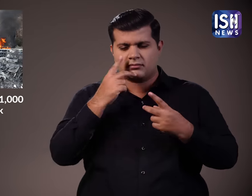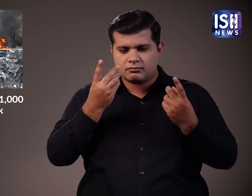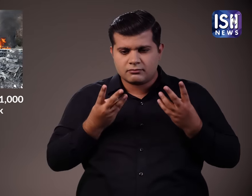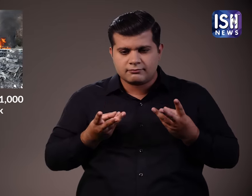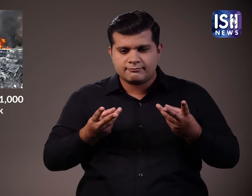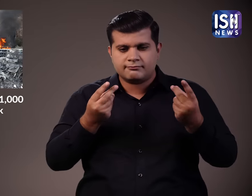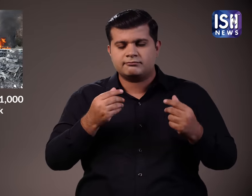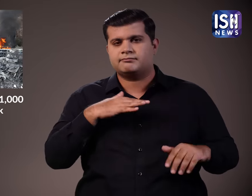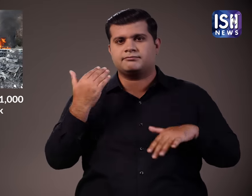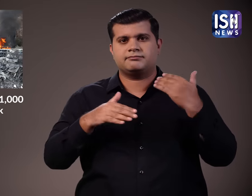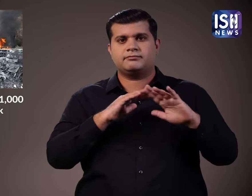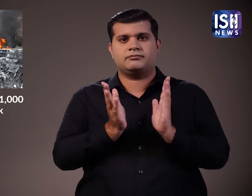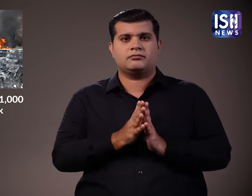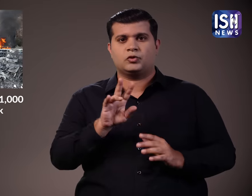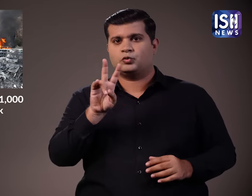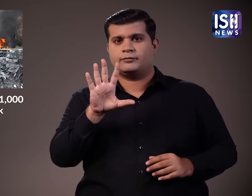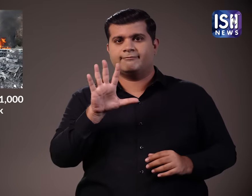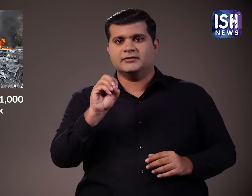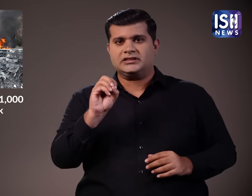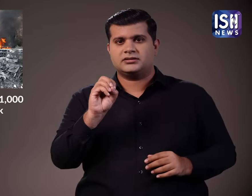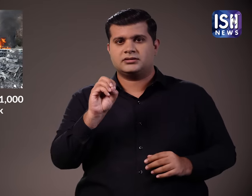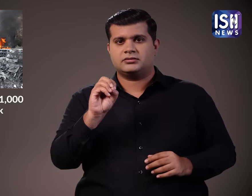से अधिक शव बरामत किये गए रुदय विरादक